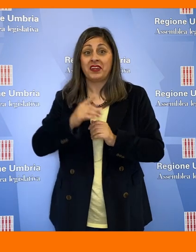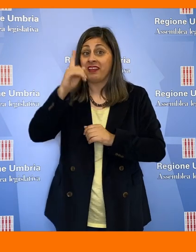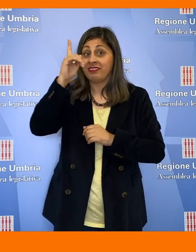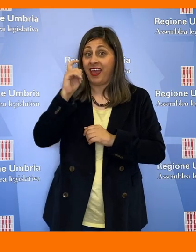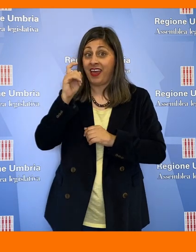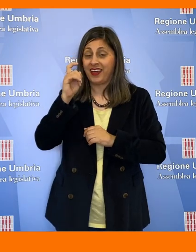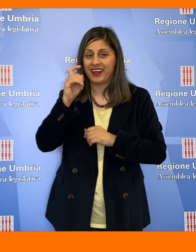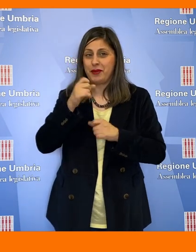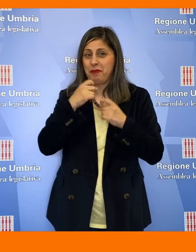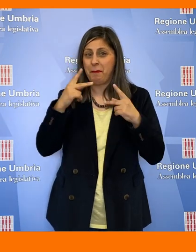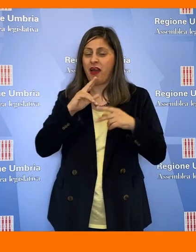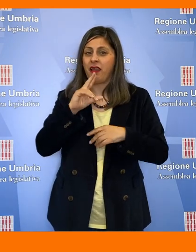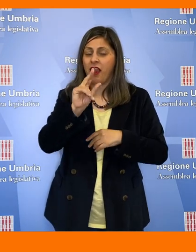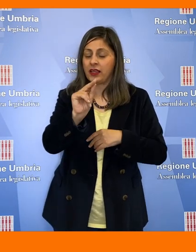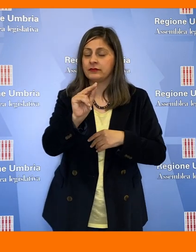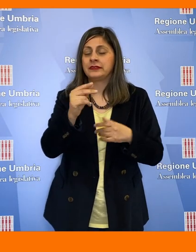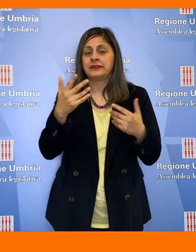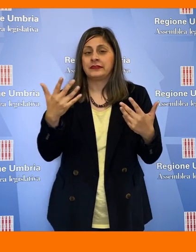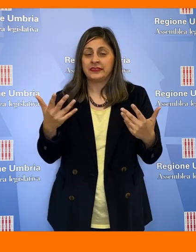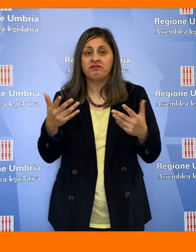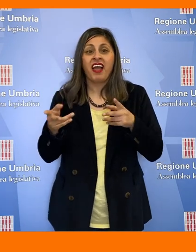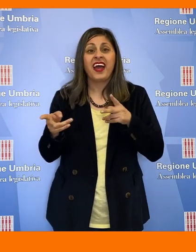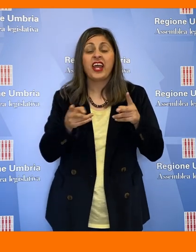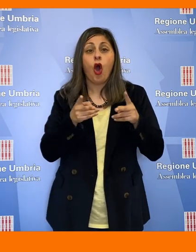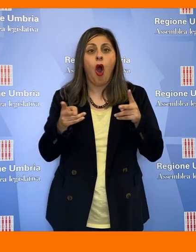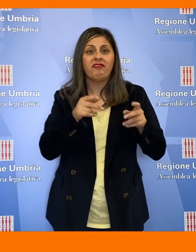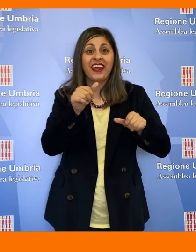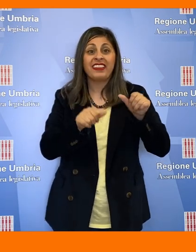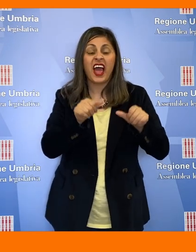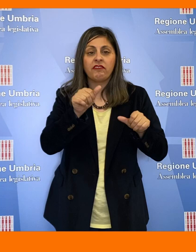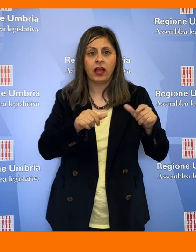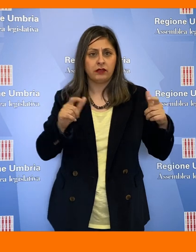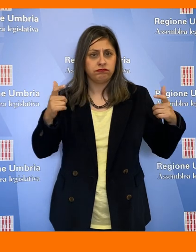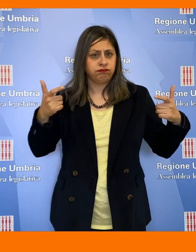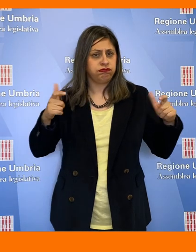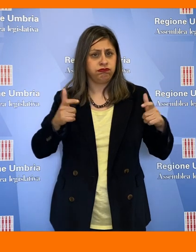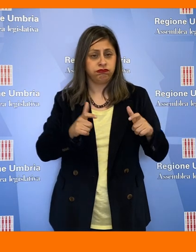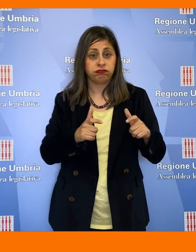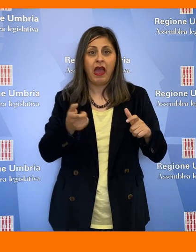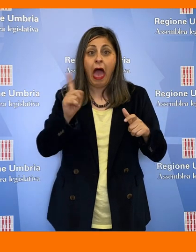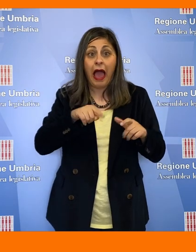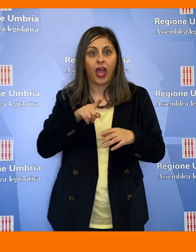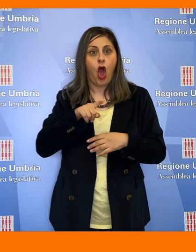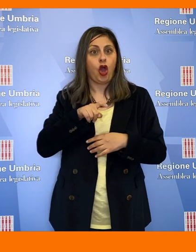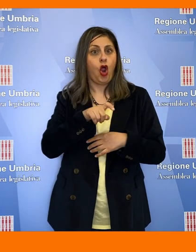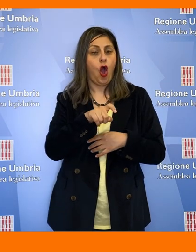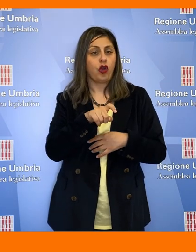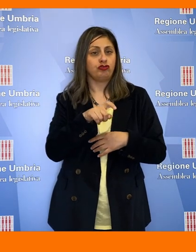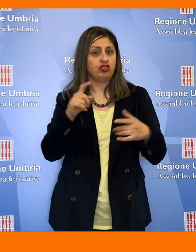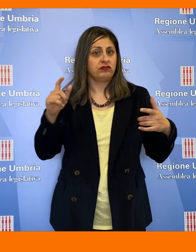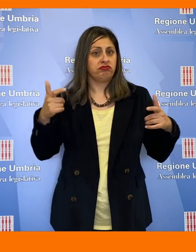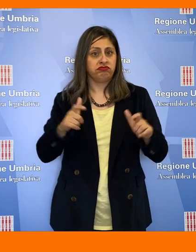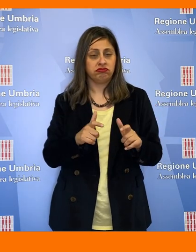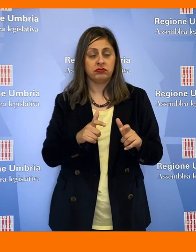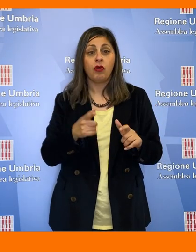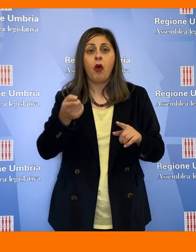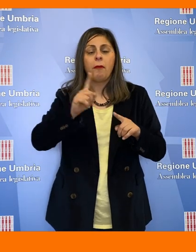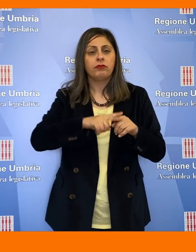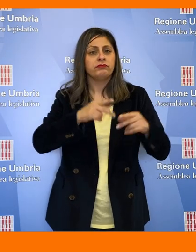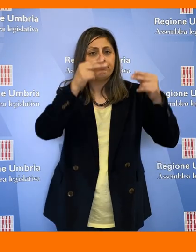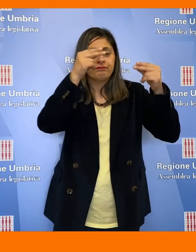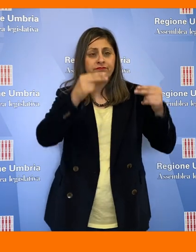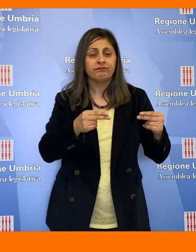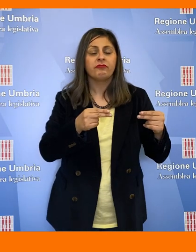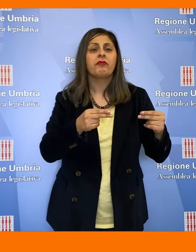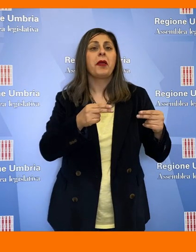sottolineato Paparelli, ha visto il drastico calo di ricoveri e interventi chirurgici, anche oncologici e il saldo della mobilità dei